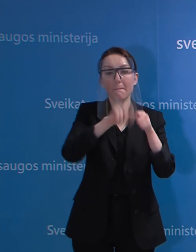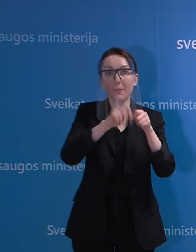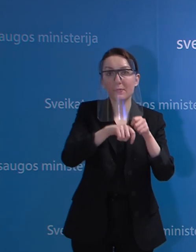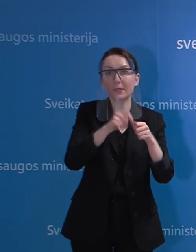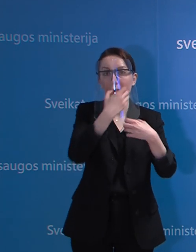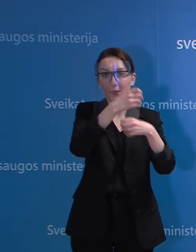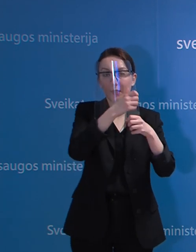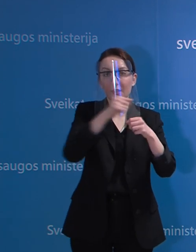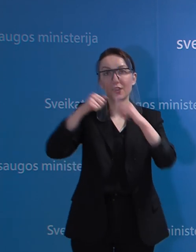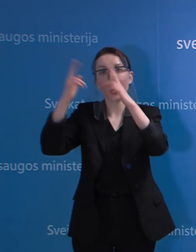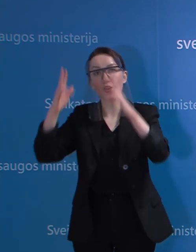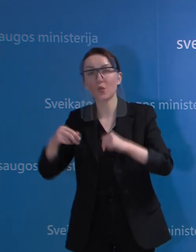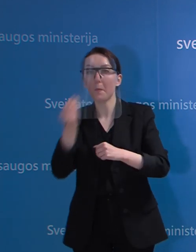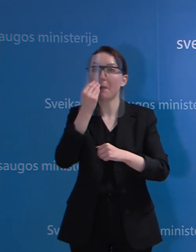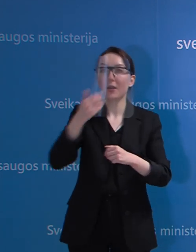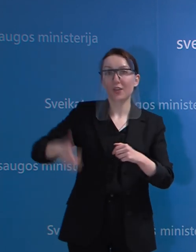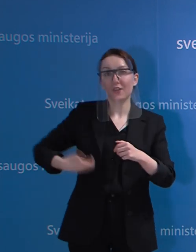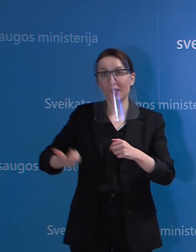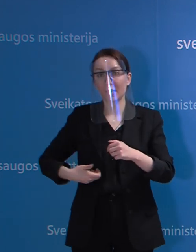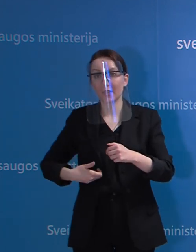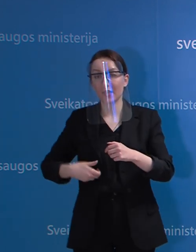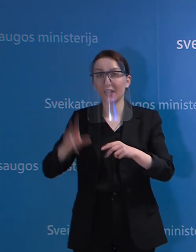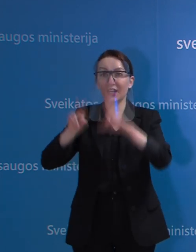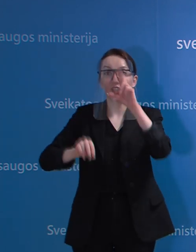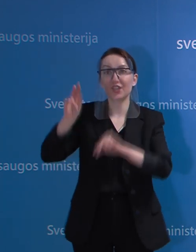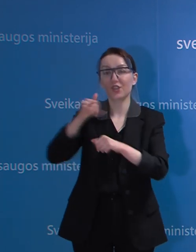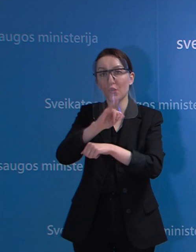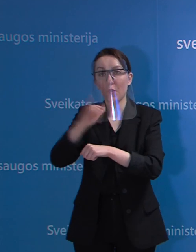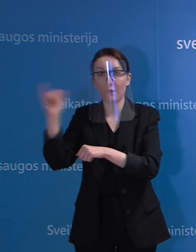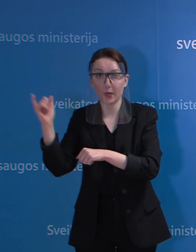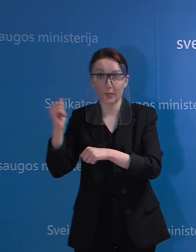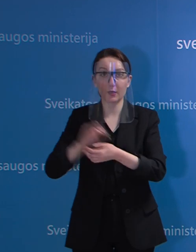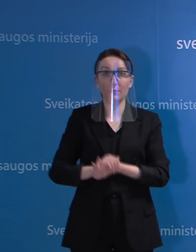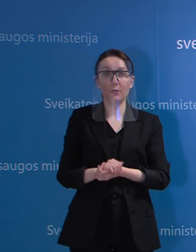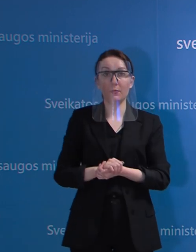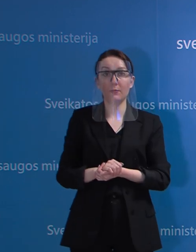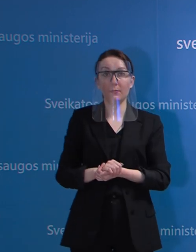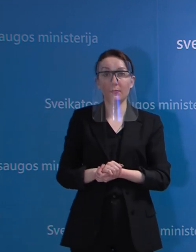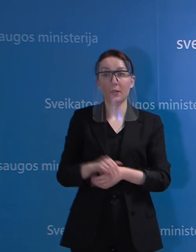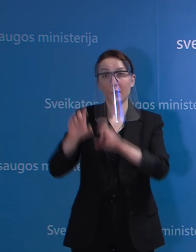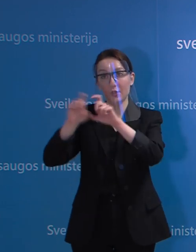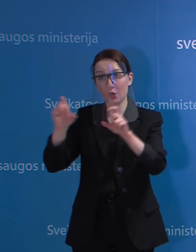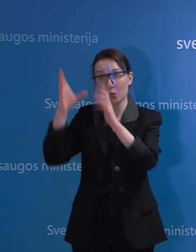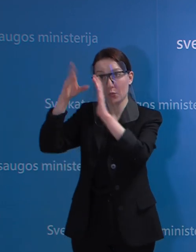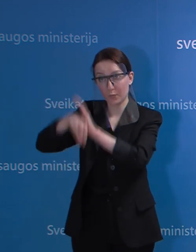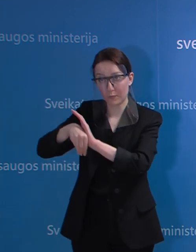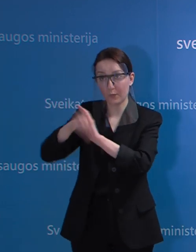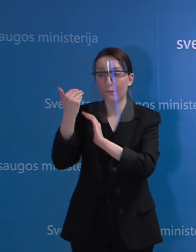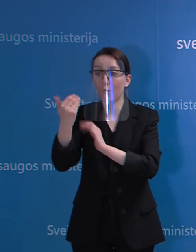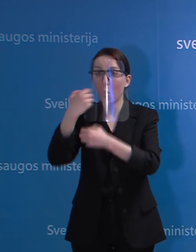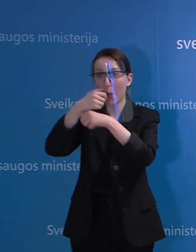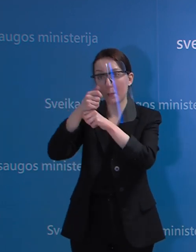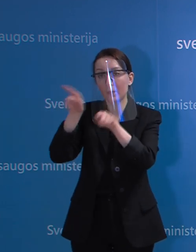pradės tirti ir Nacionalinis maisto ir veterinarijos rizikos vertinimo institutas, tiksliau jo